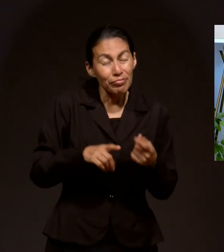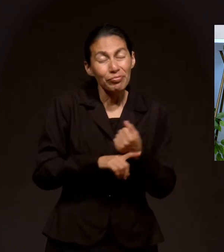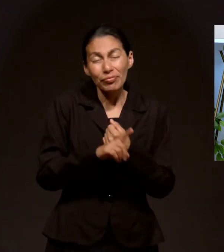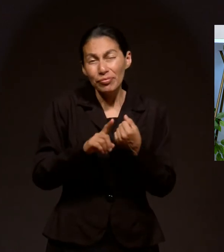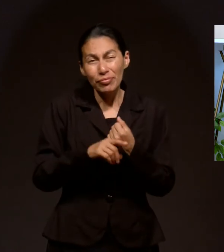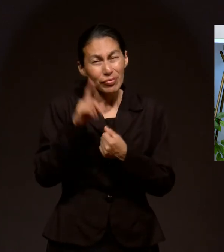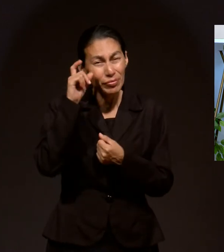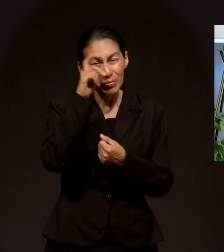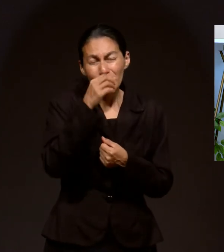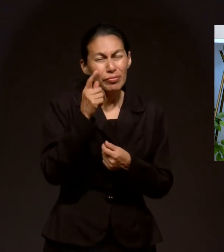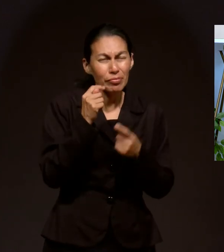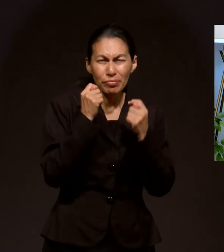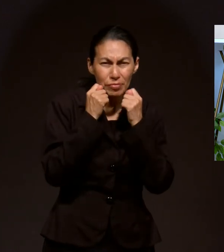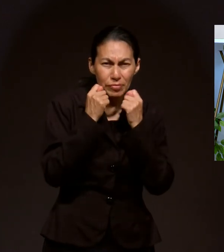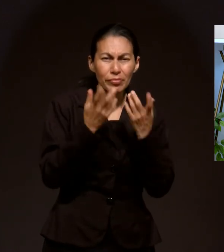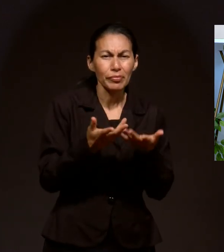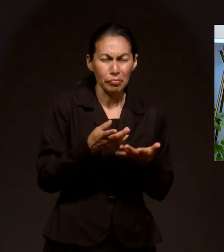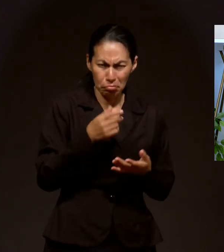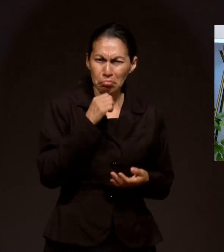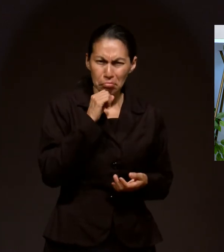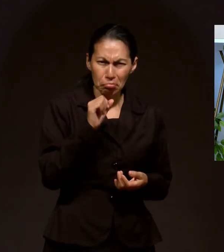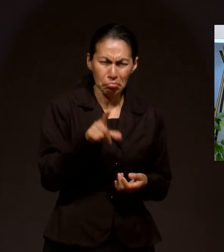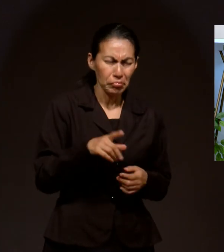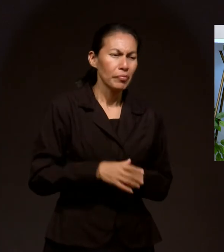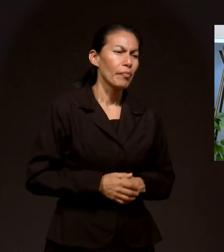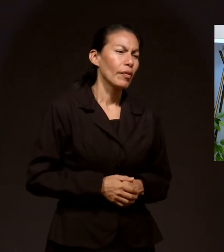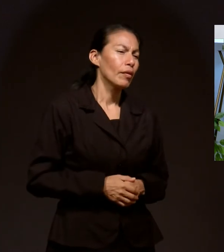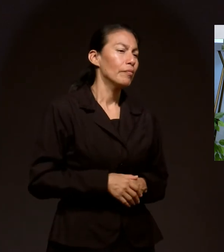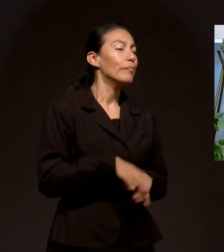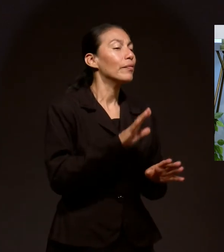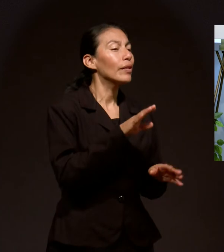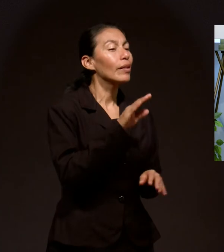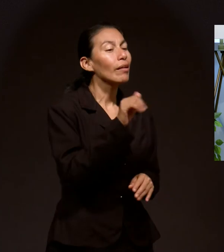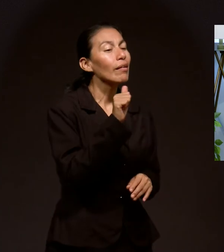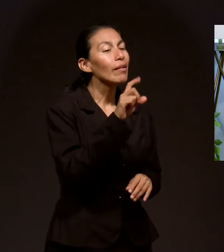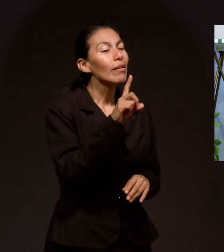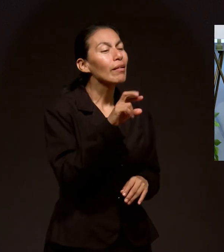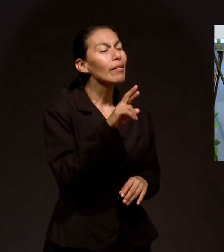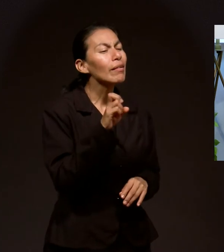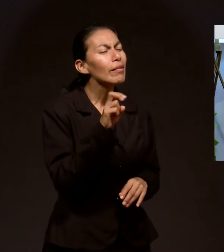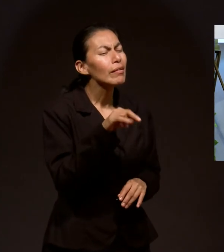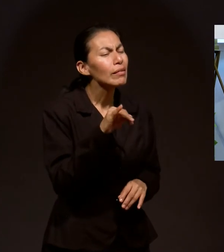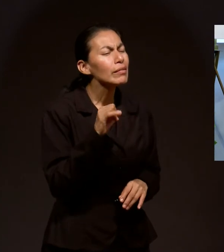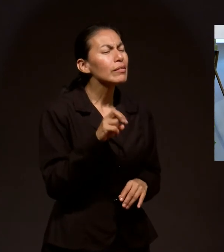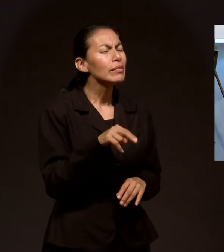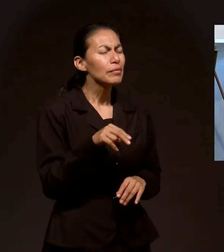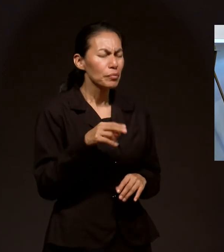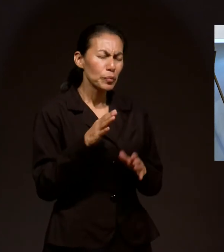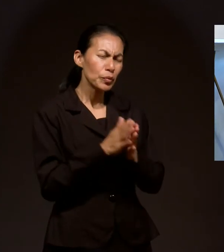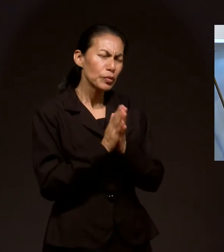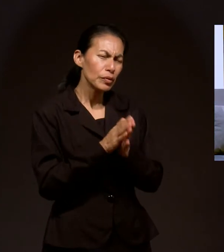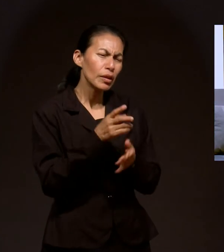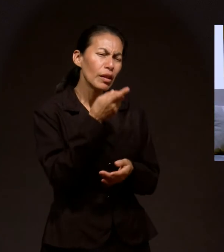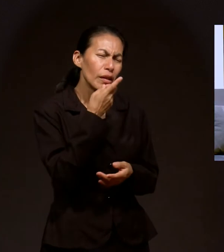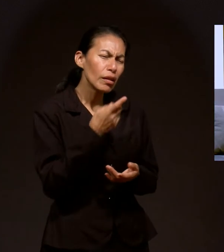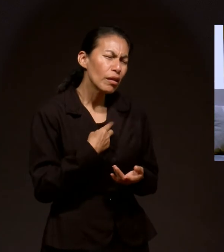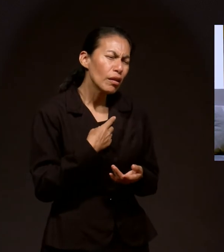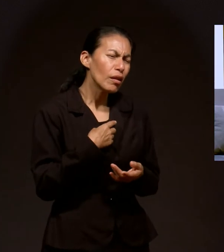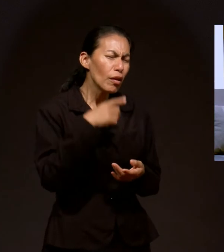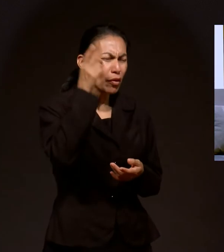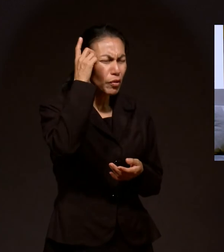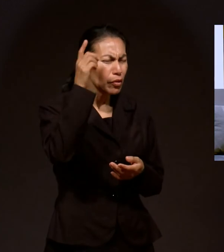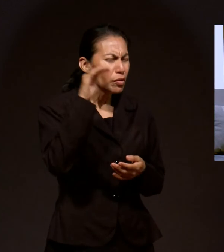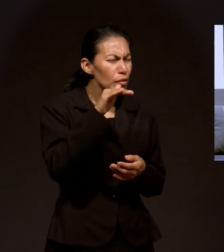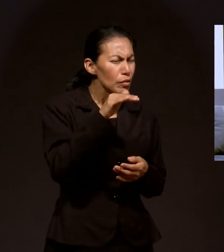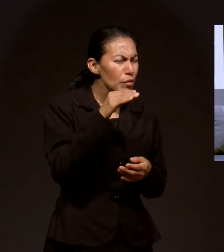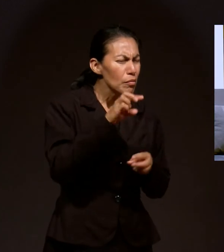Y bueno, Adrián, cuéntanos entonces, ¿cómo Dios te llamó al ministerio, Adrián? Bueno, aquí inicia